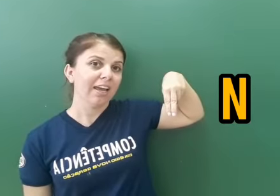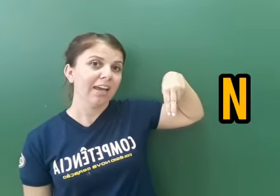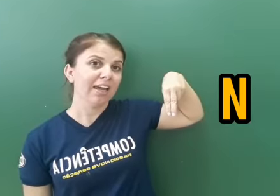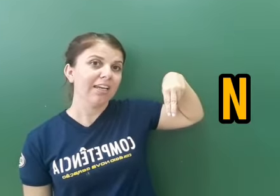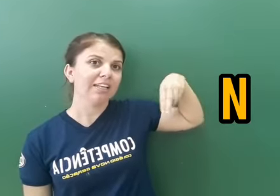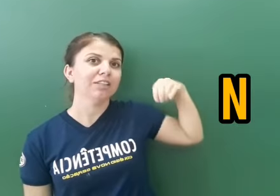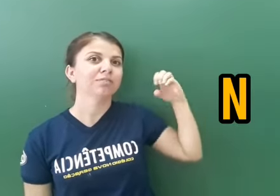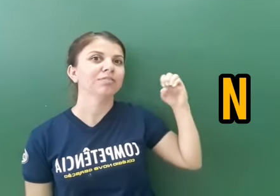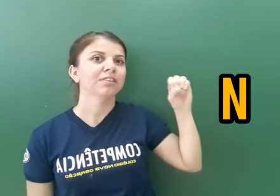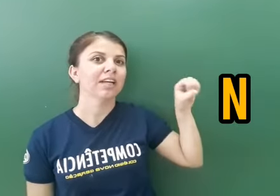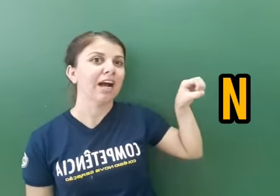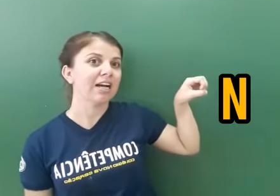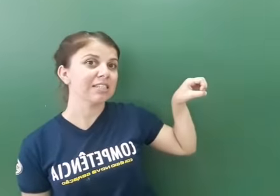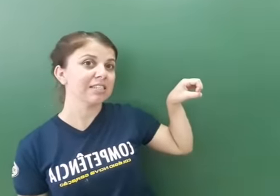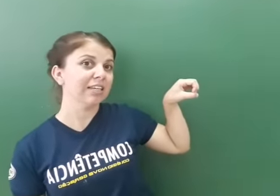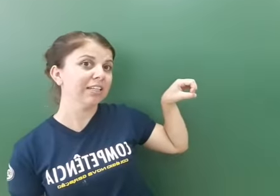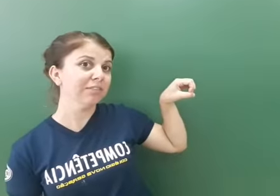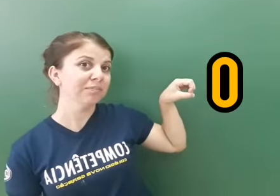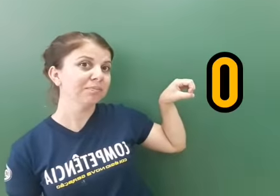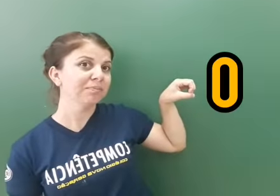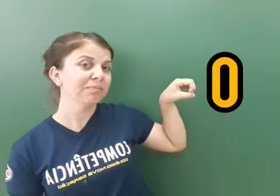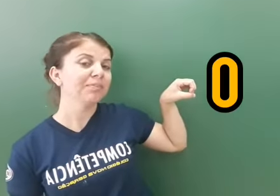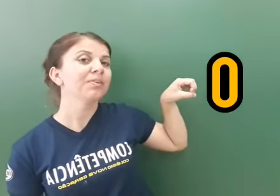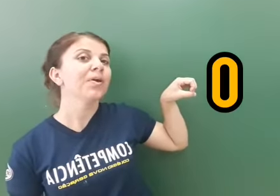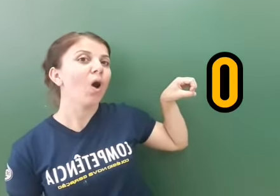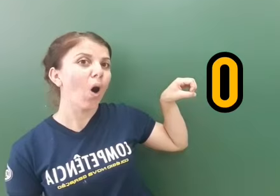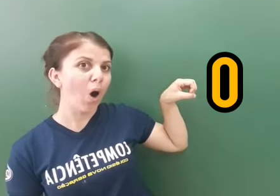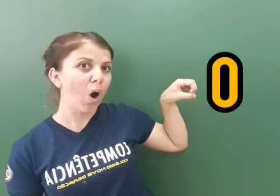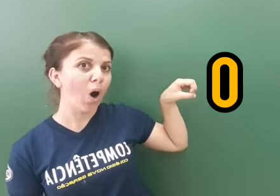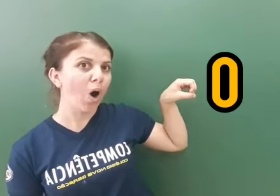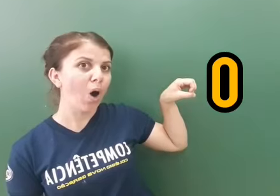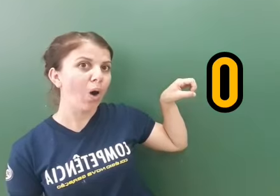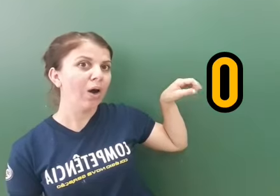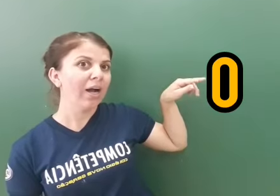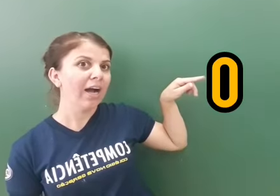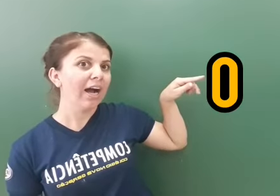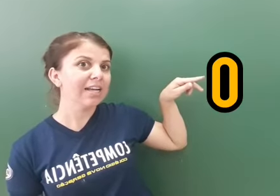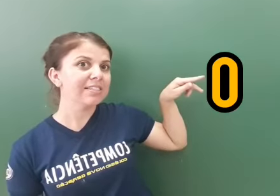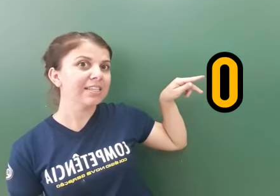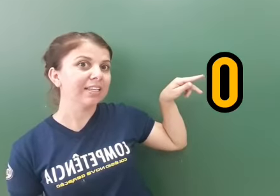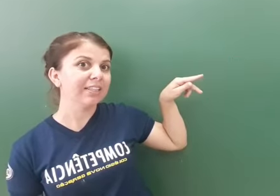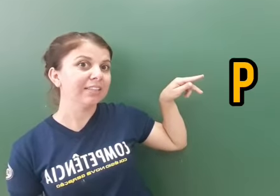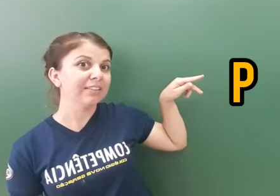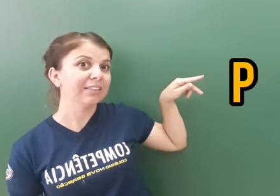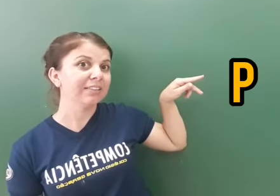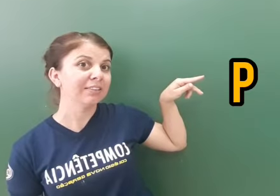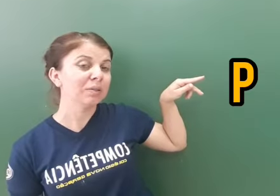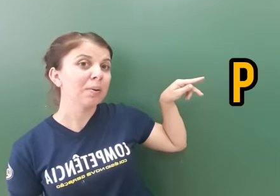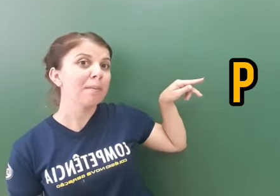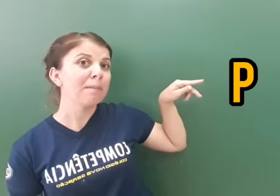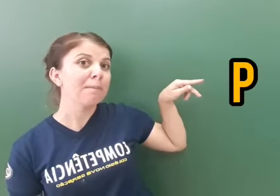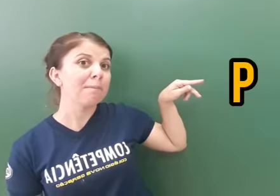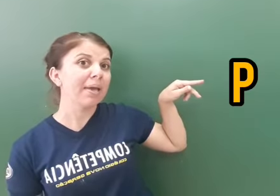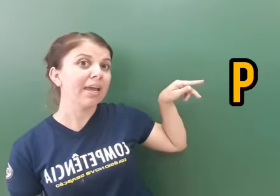N. Assim. O. Assim. P.